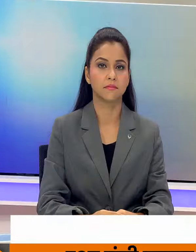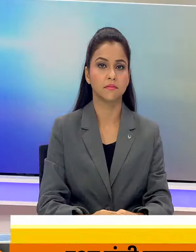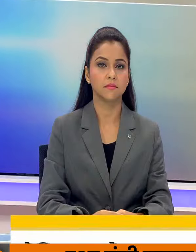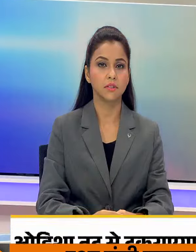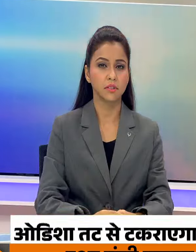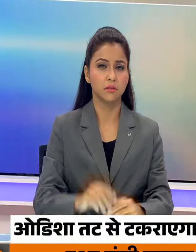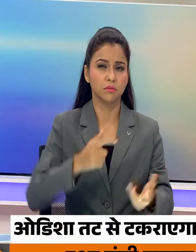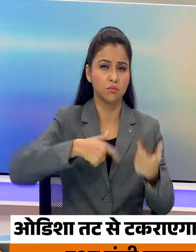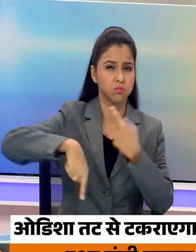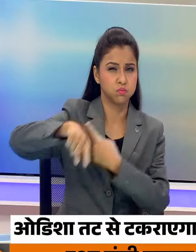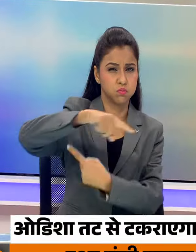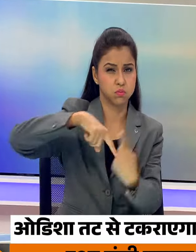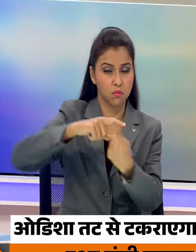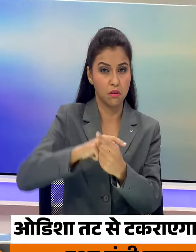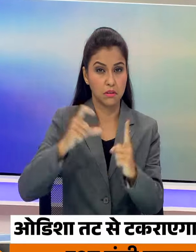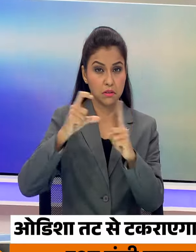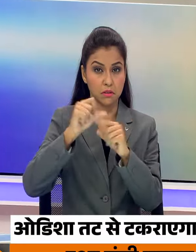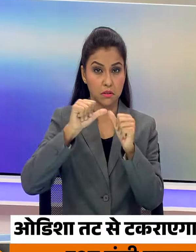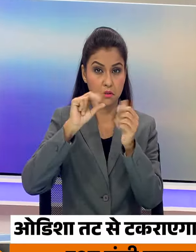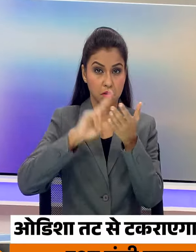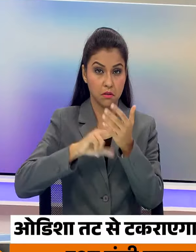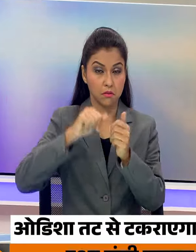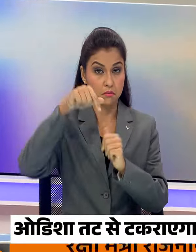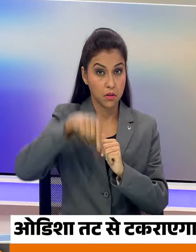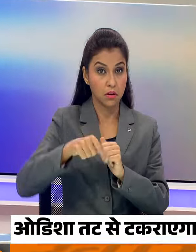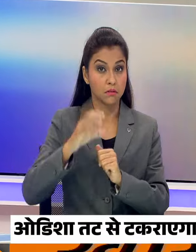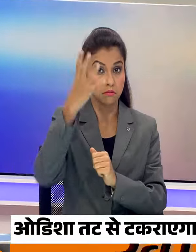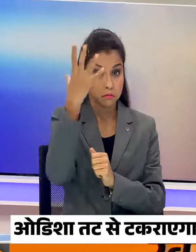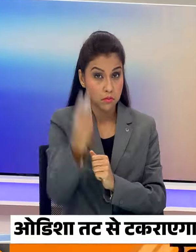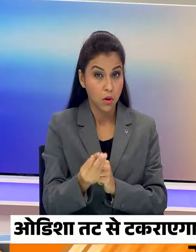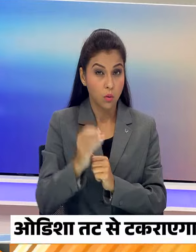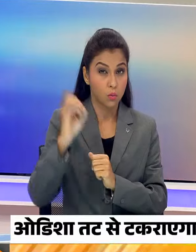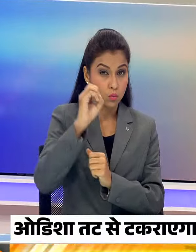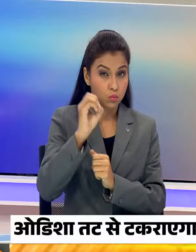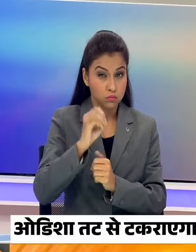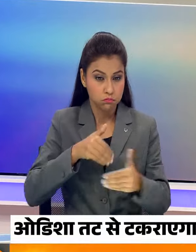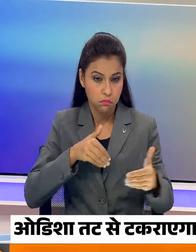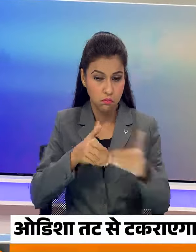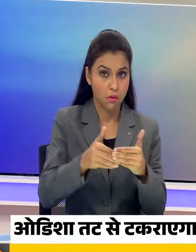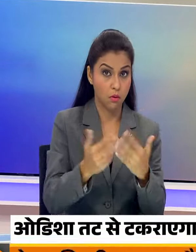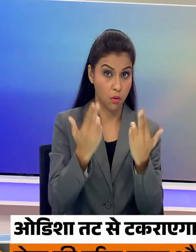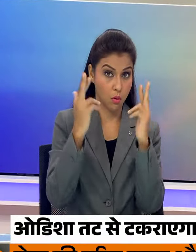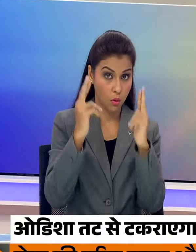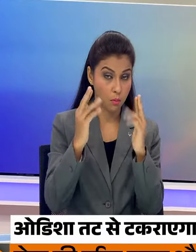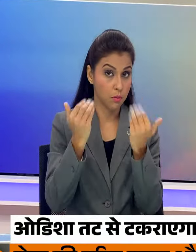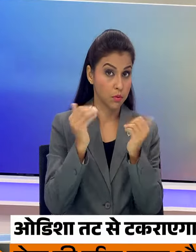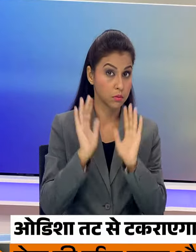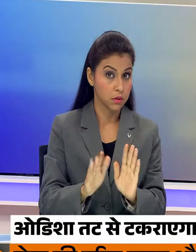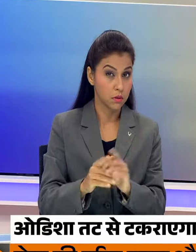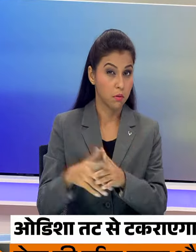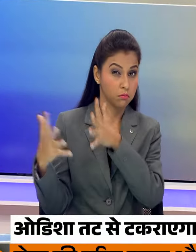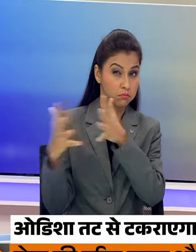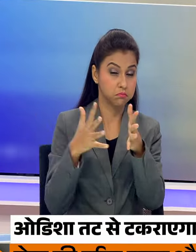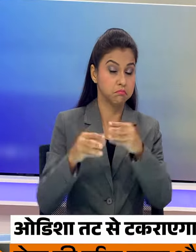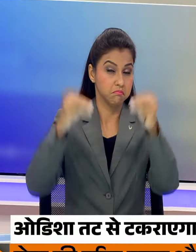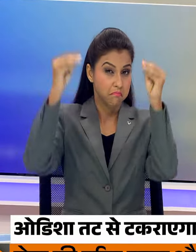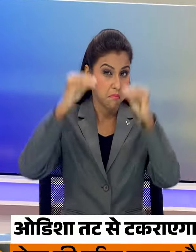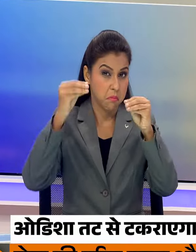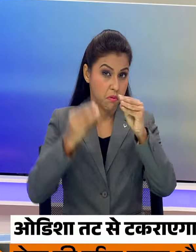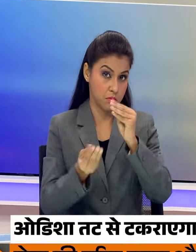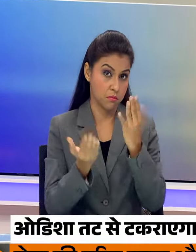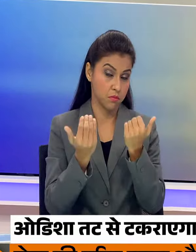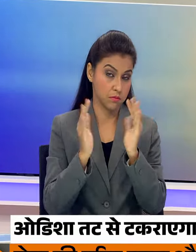चक्रवाती तुफान दाना के आज रात वडिशा तट से टकरानी की आश्चंका तुफान के कारण भारी बारिश जारी